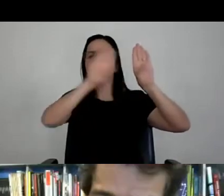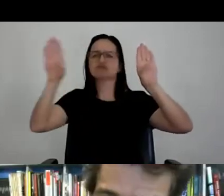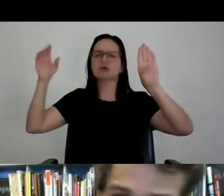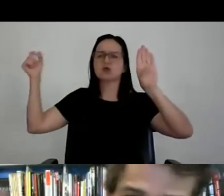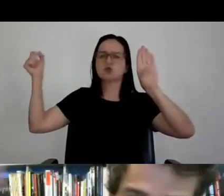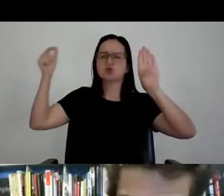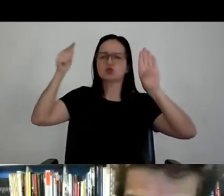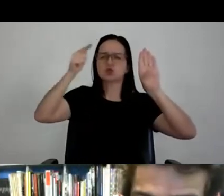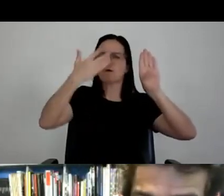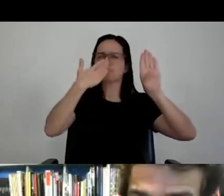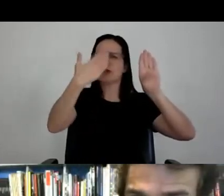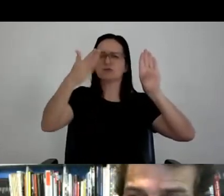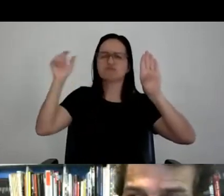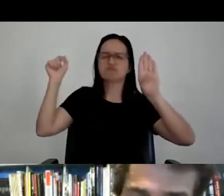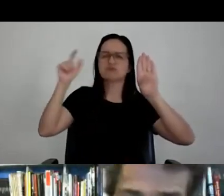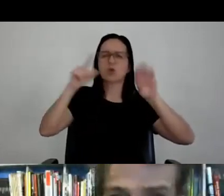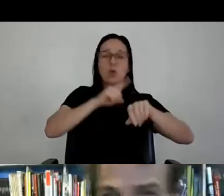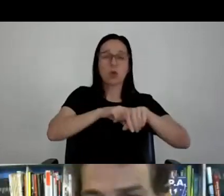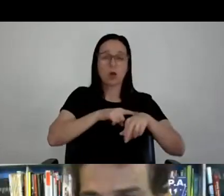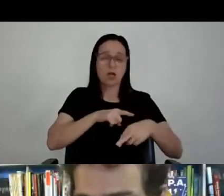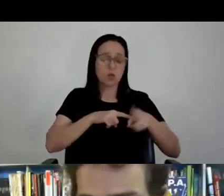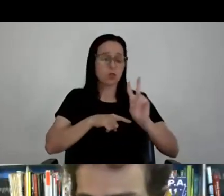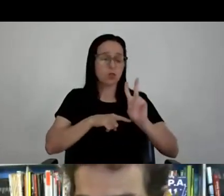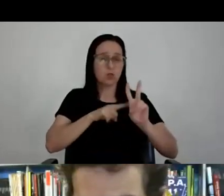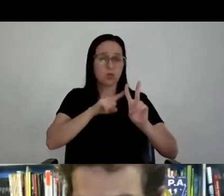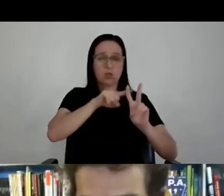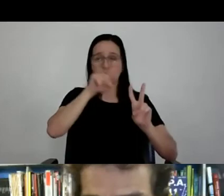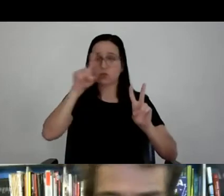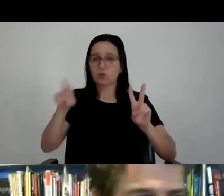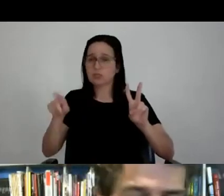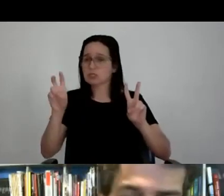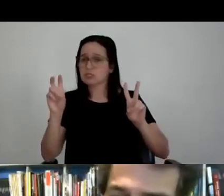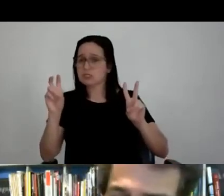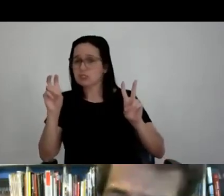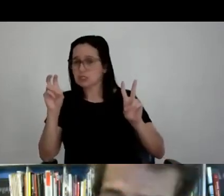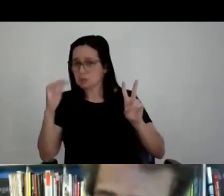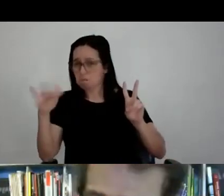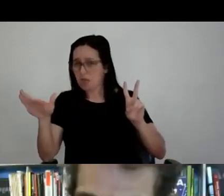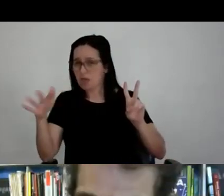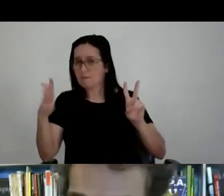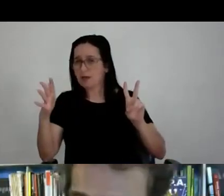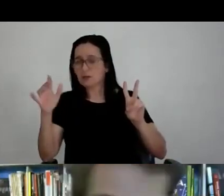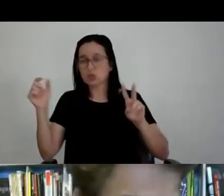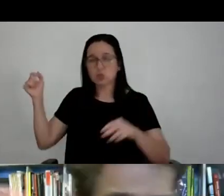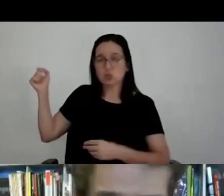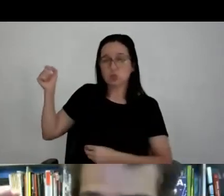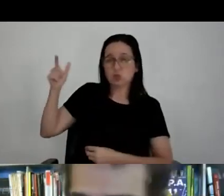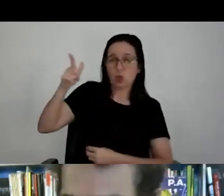frontal. Então, de duas da tarde até as cinco, cinco e meia da tarde, o sol entrava no prédio